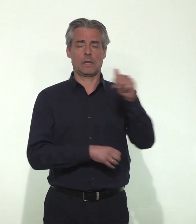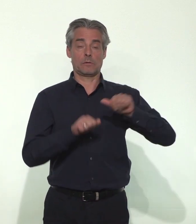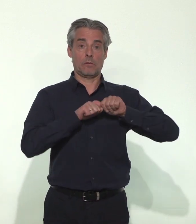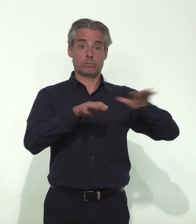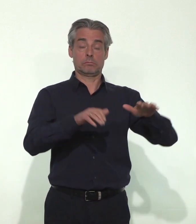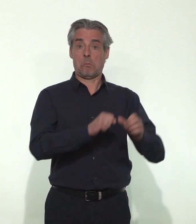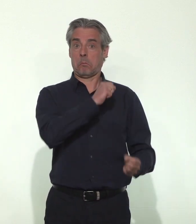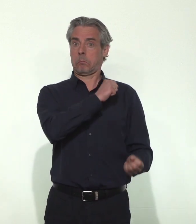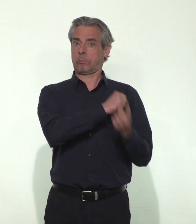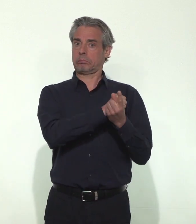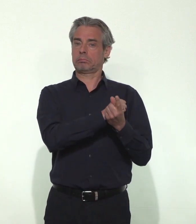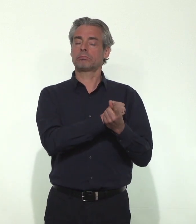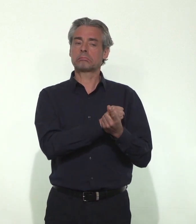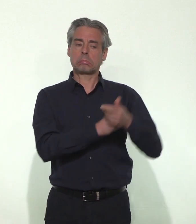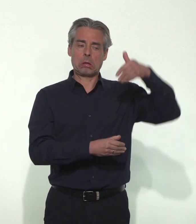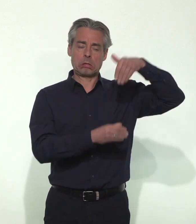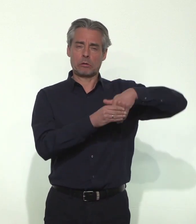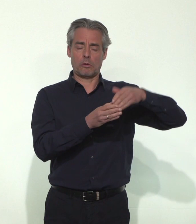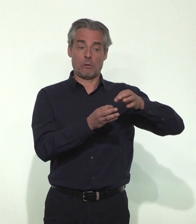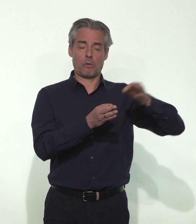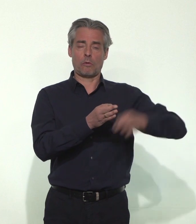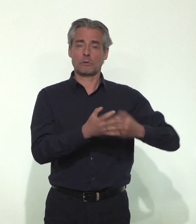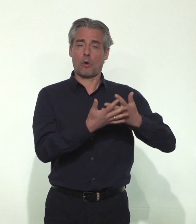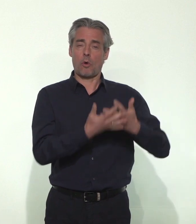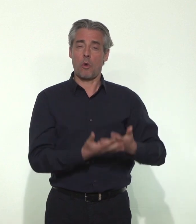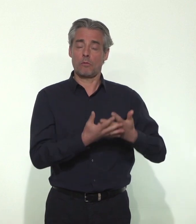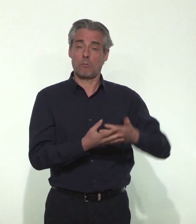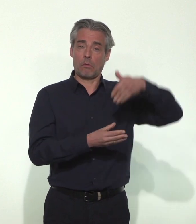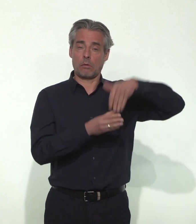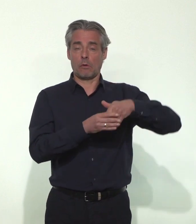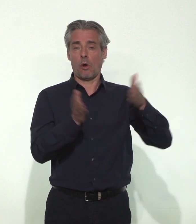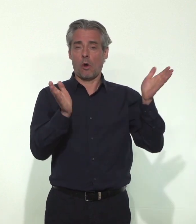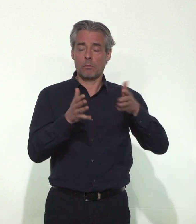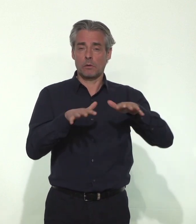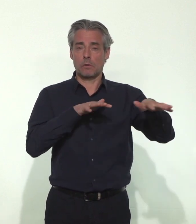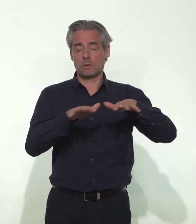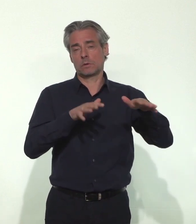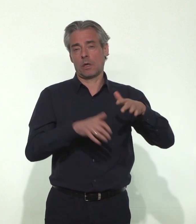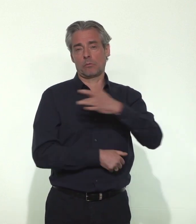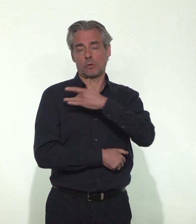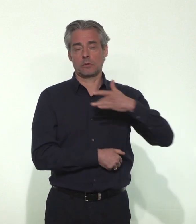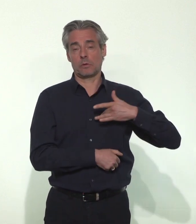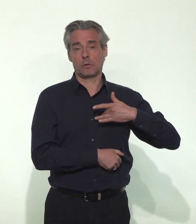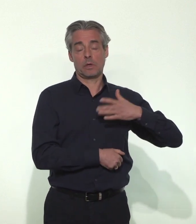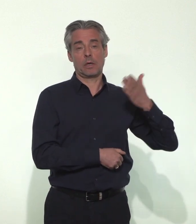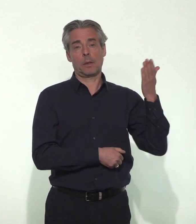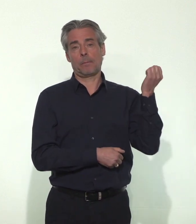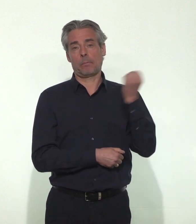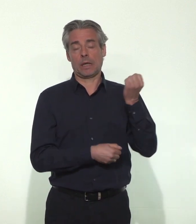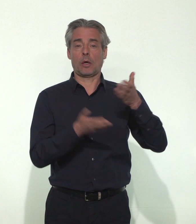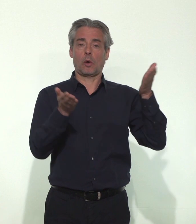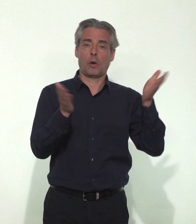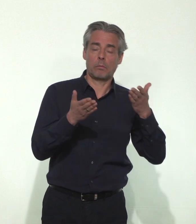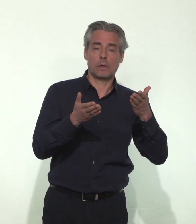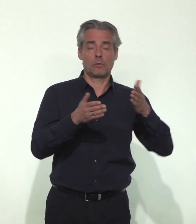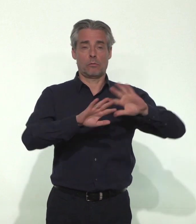inédite, entraînant un impact sans précédent sur le système de santé et tout particulièrement sur les établissements de santé